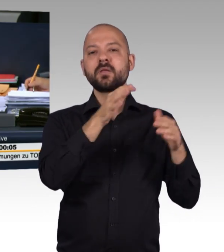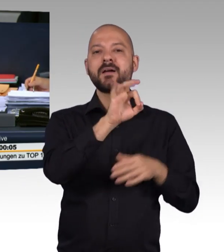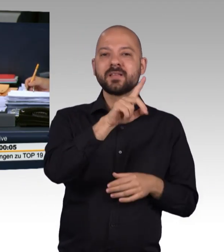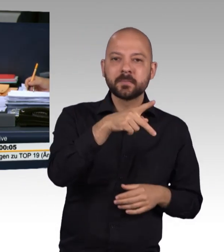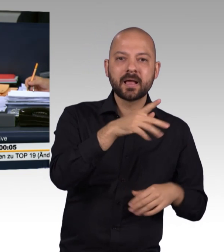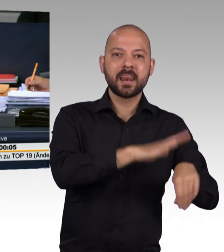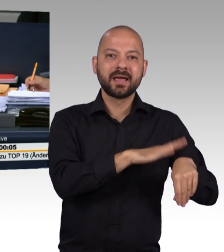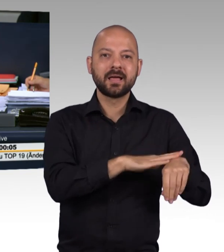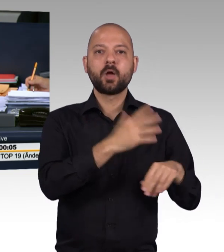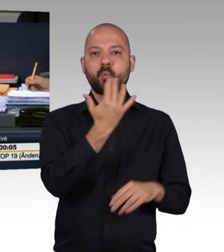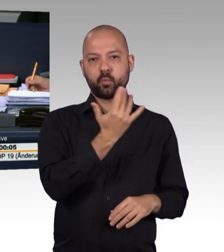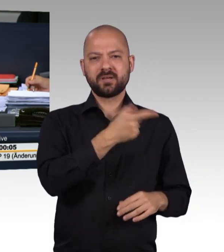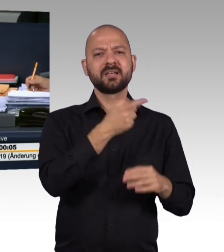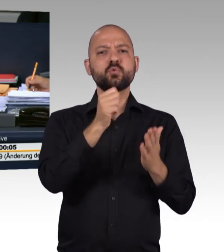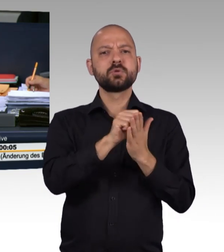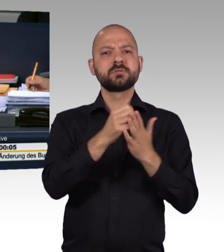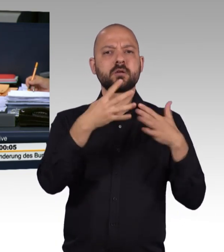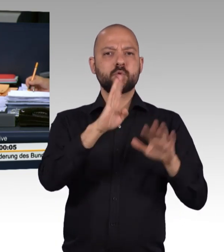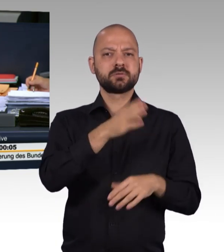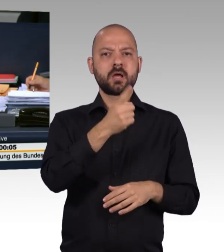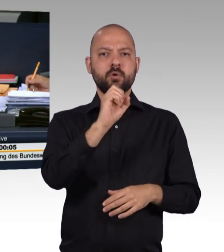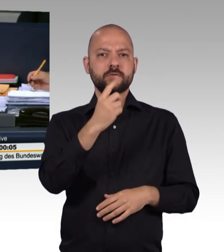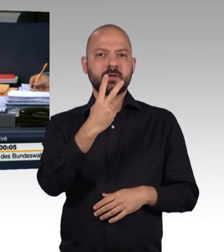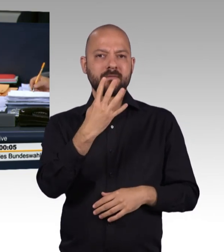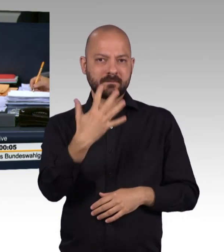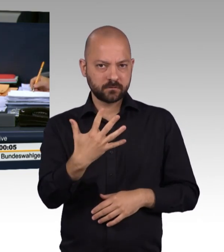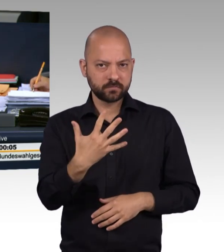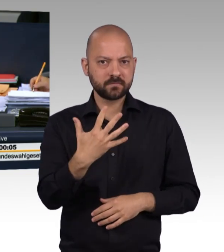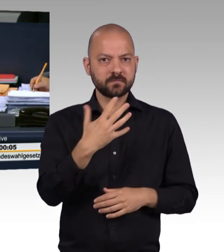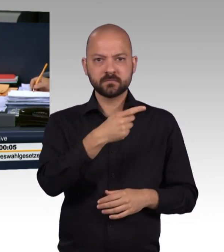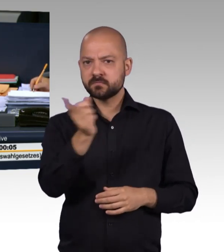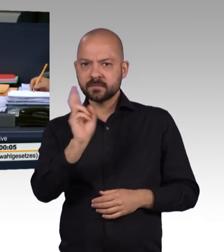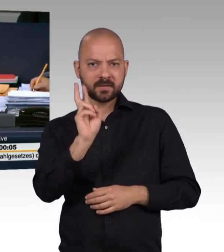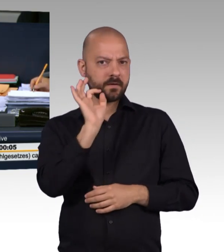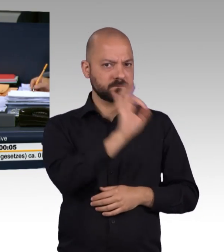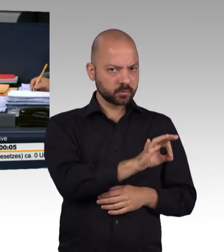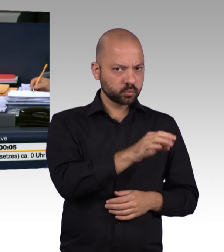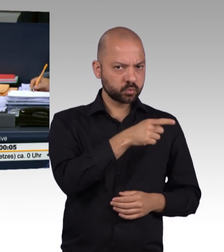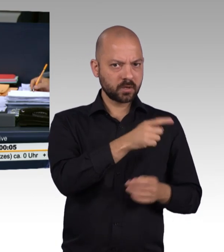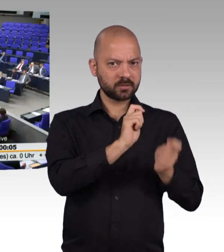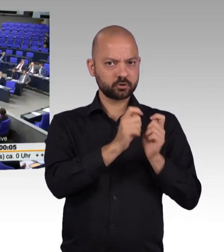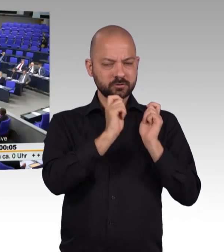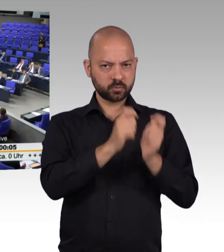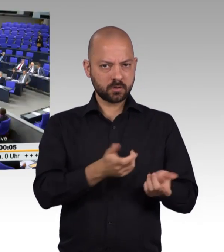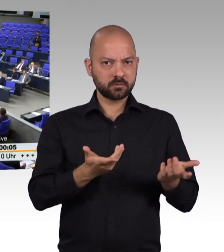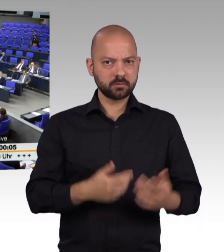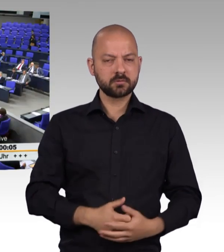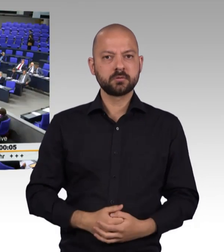-10245. Wer stimmt für diesen Entschließungsantrag? Das sind die Antragsteller